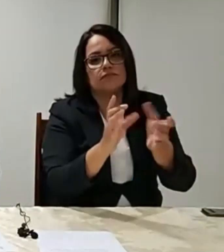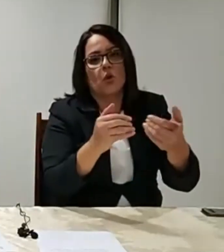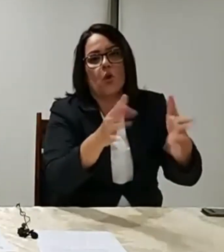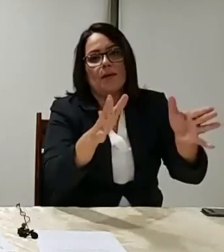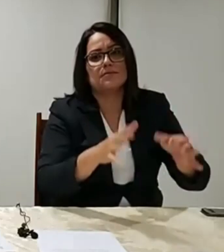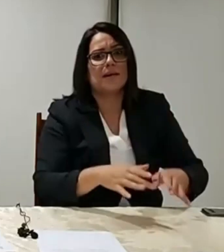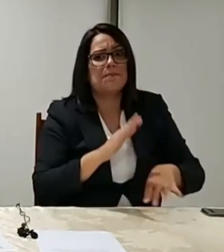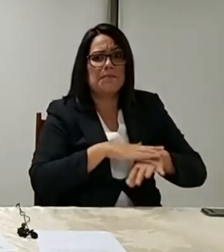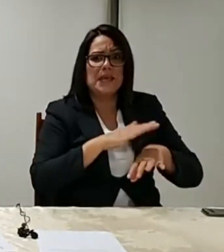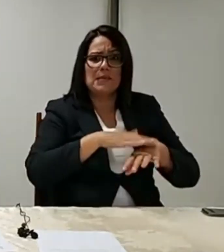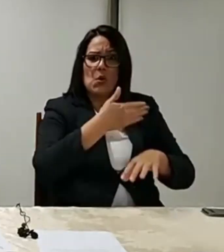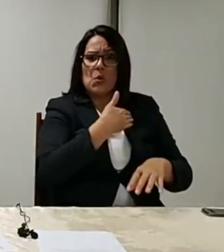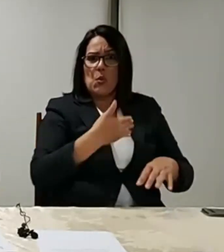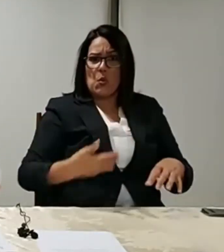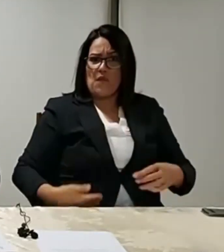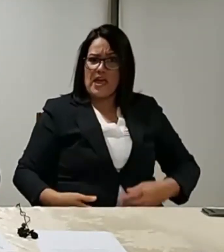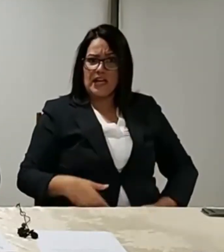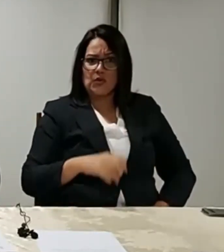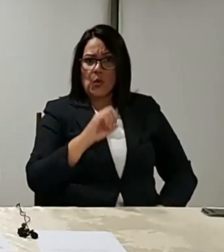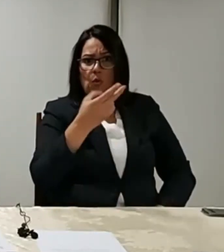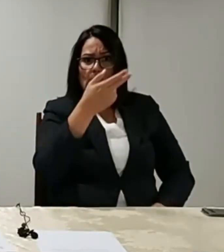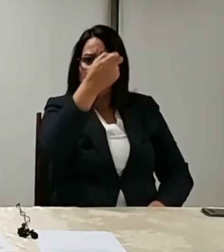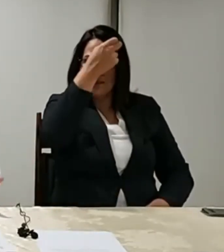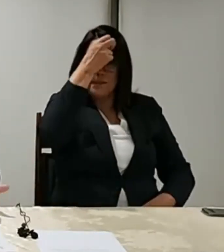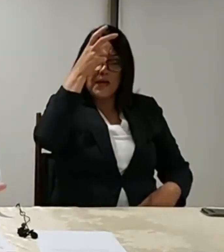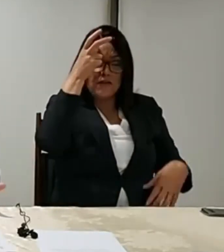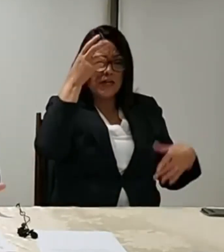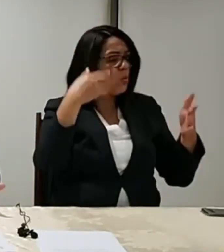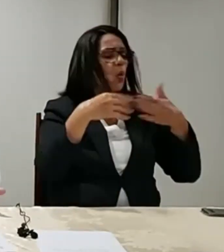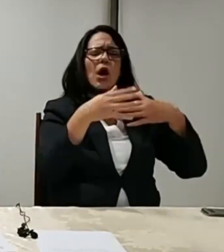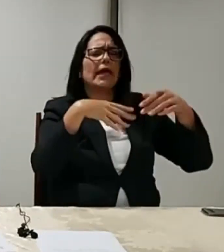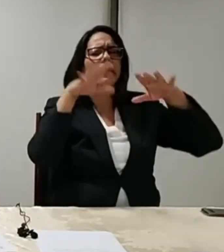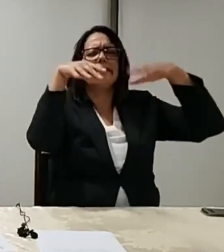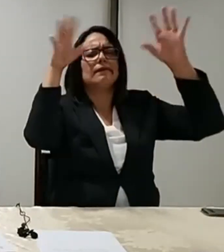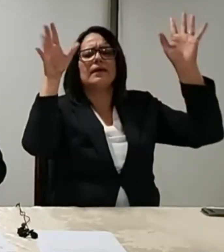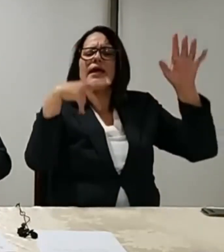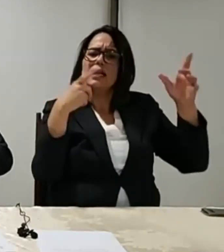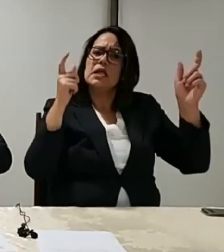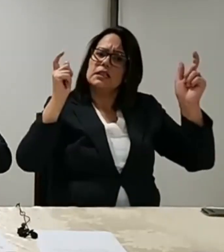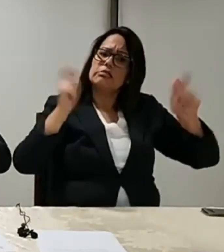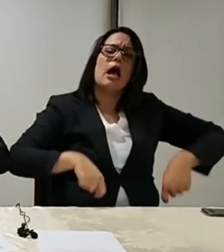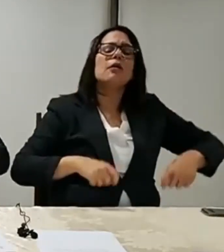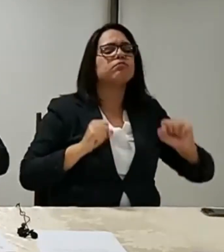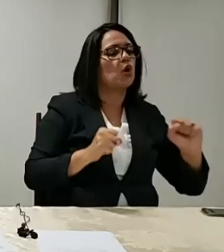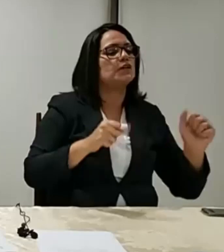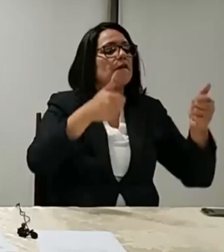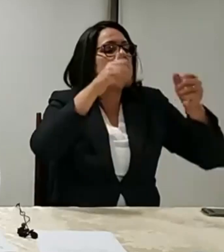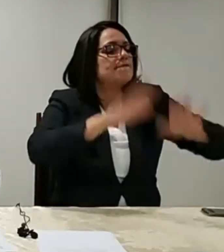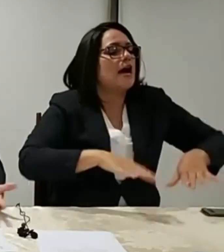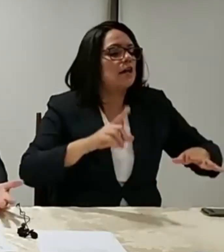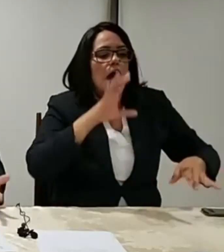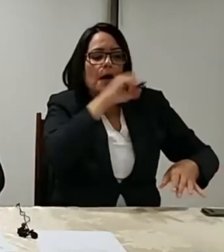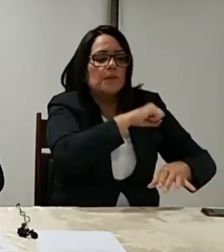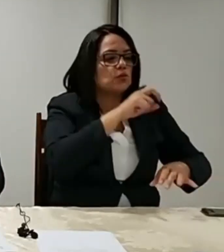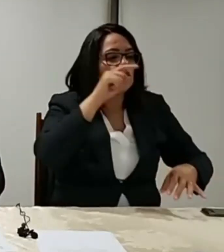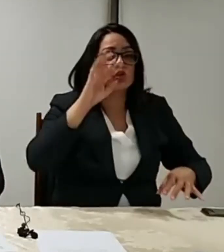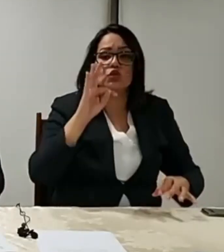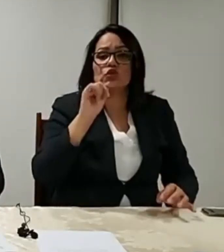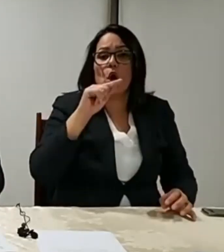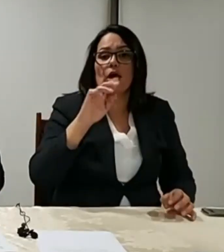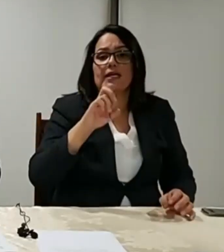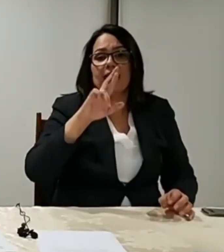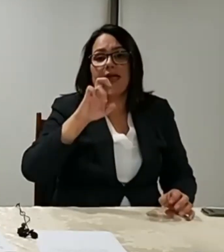de um governador ou de um prefeito, não interessa quem seja, tem poder de usurpar da Constituição.